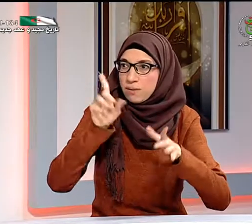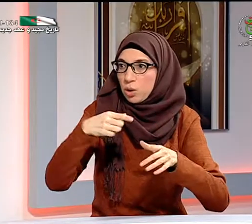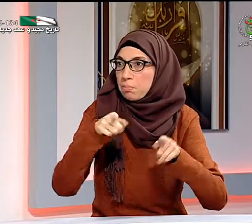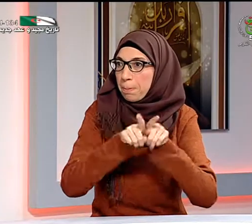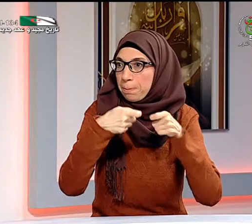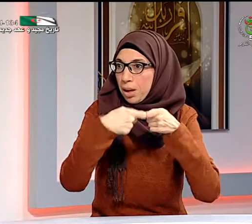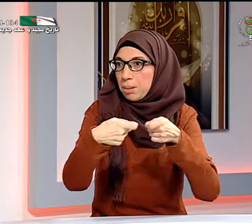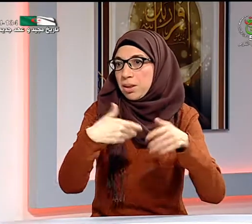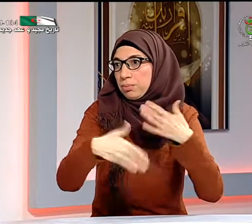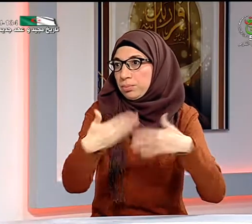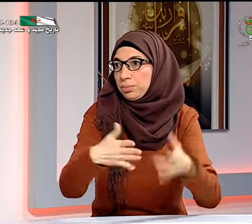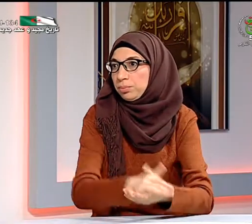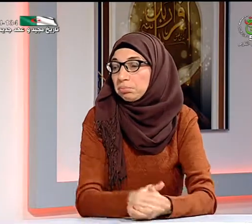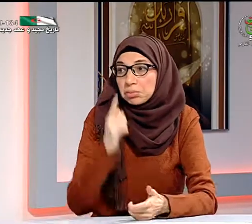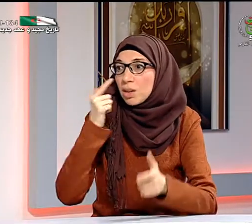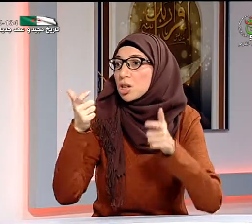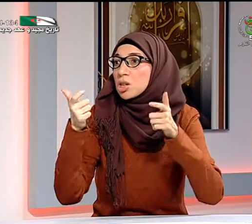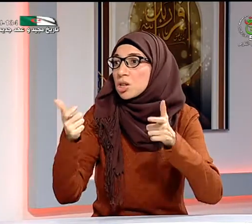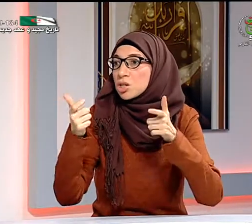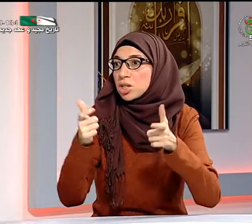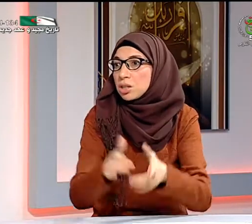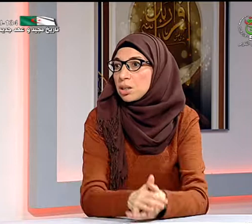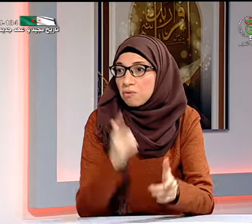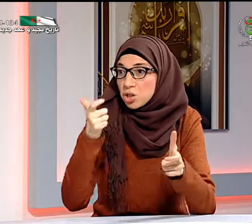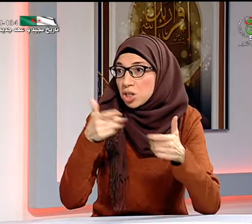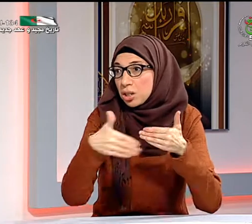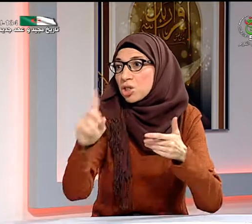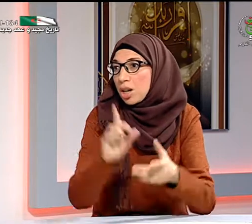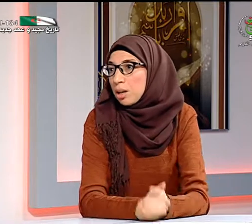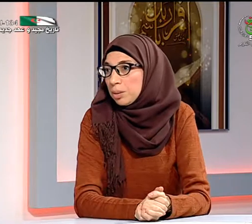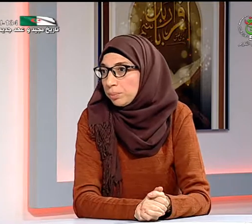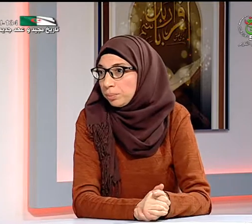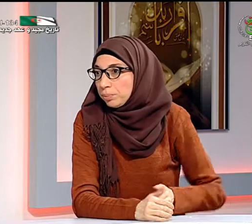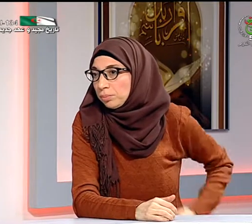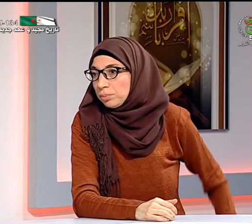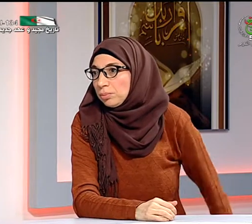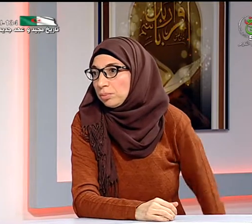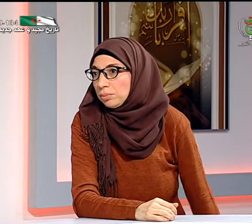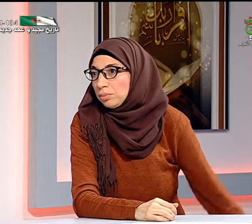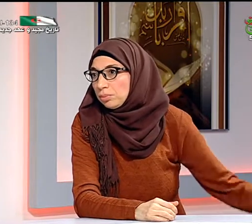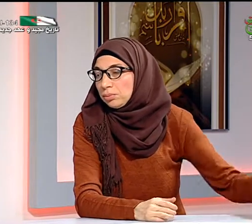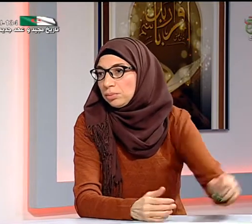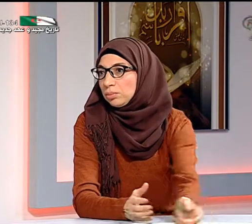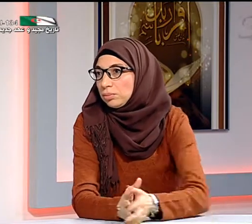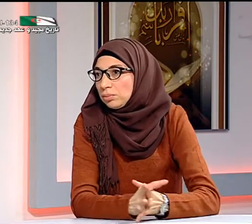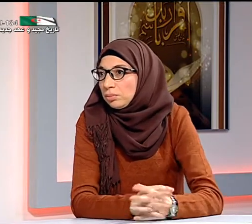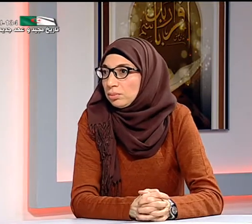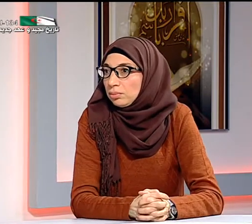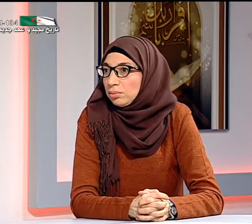في عملية تعليم الأطفال لكن وجود هذه المدرسة سيساعد التعليم